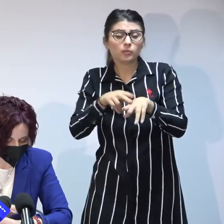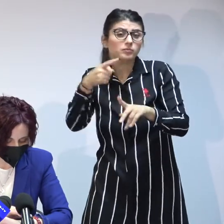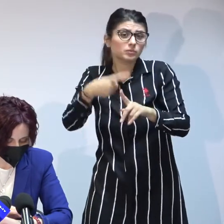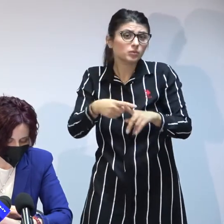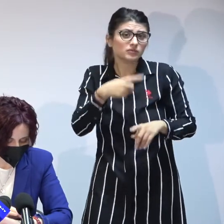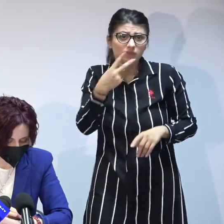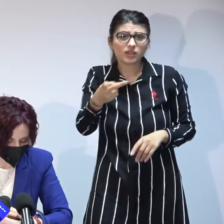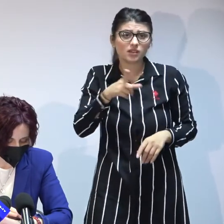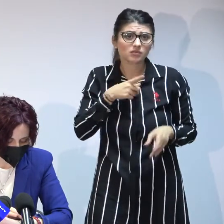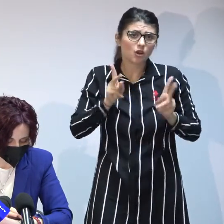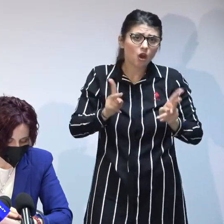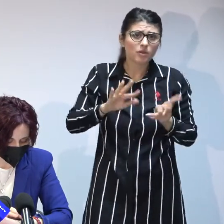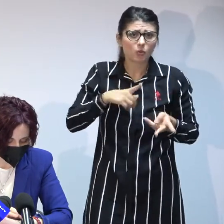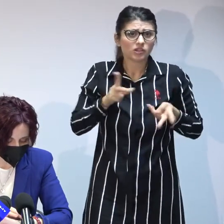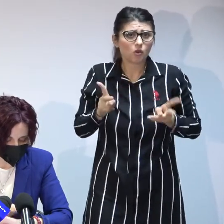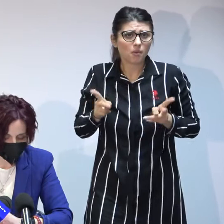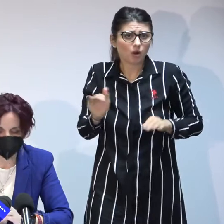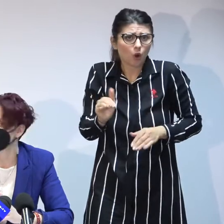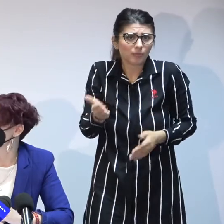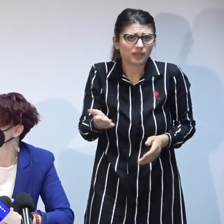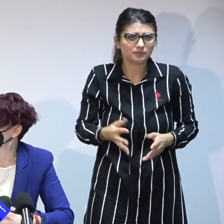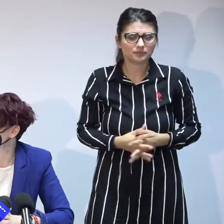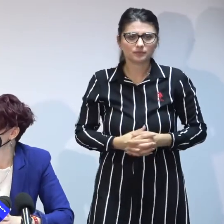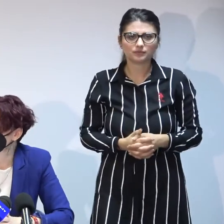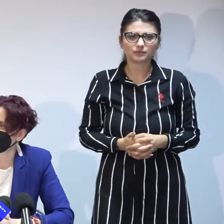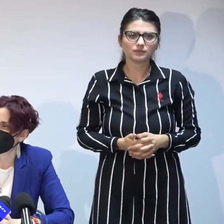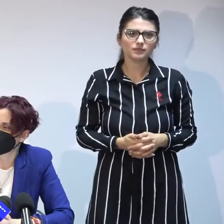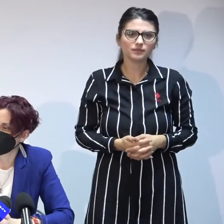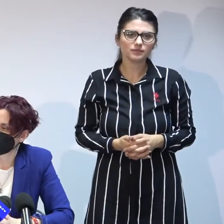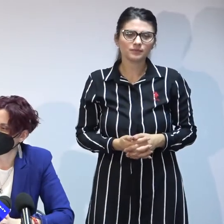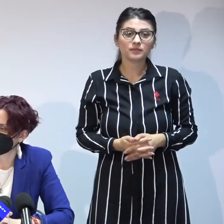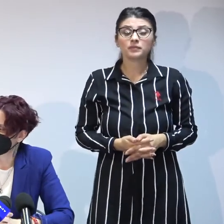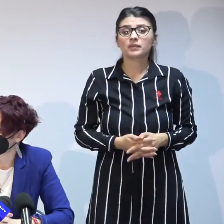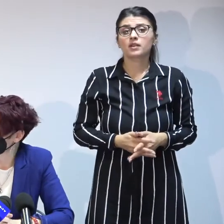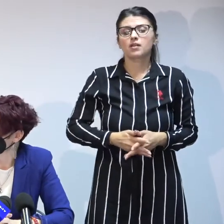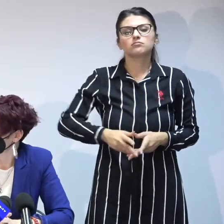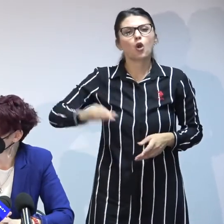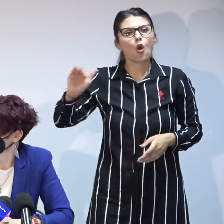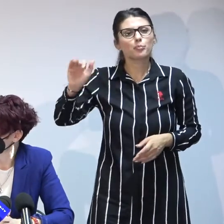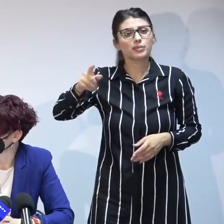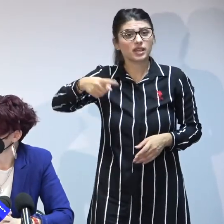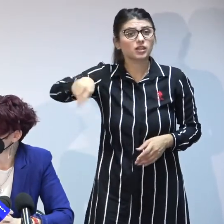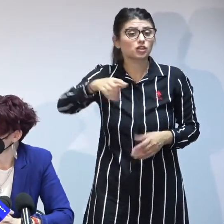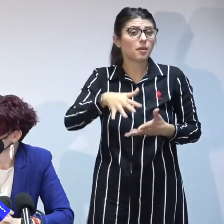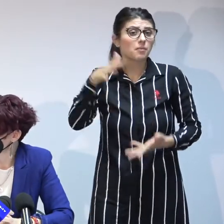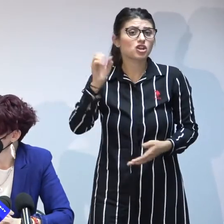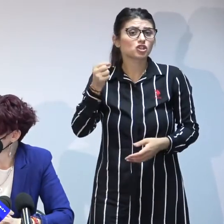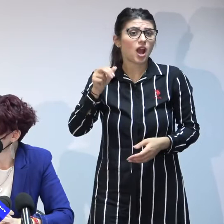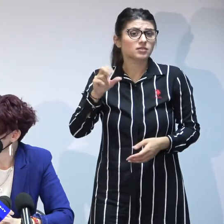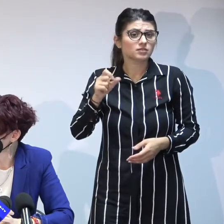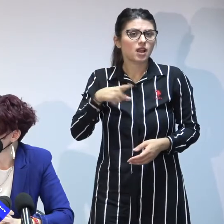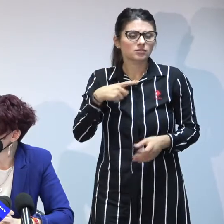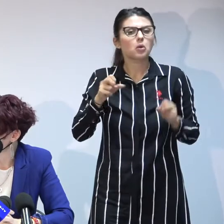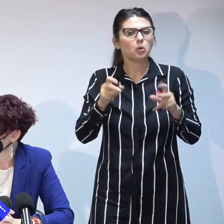validarea că este sau nu este lucrul ăla real copiii ăștia cea mai mare șanță lor la o viață mai bună este ca cineva să